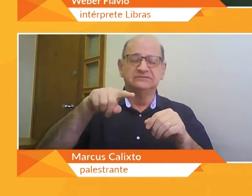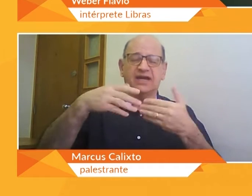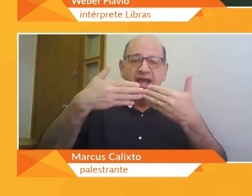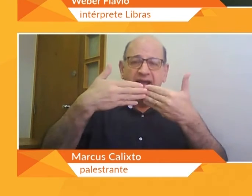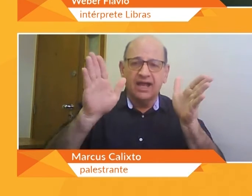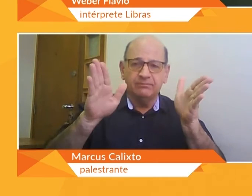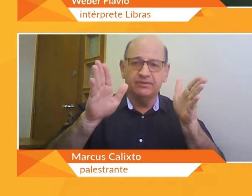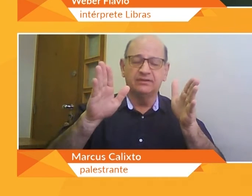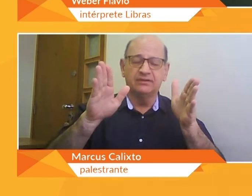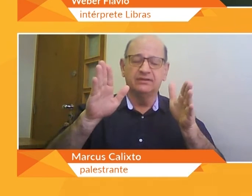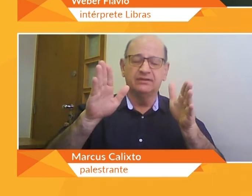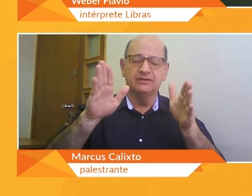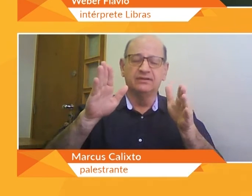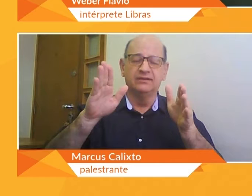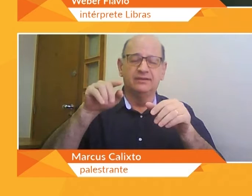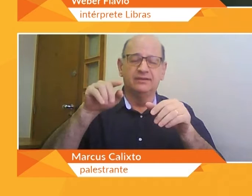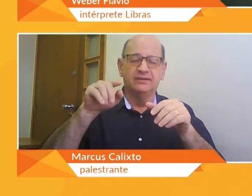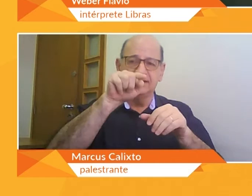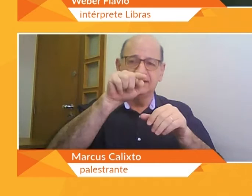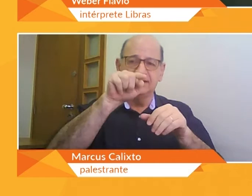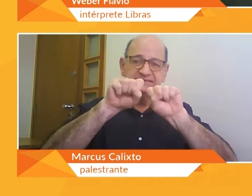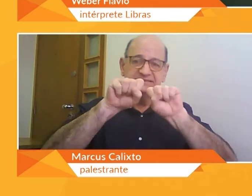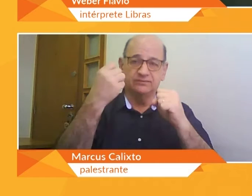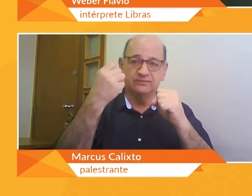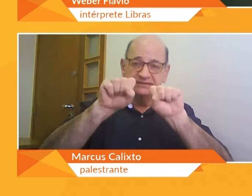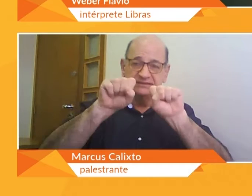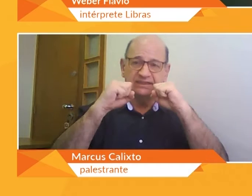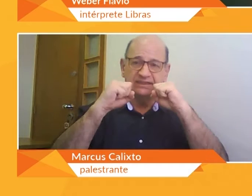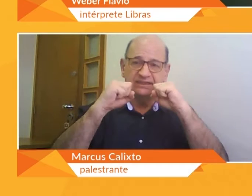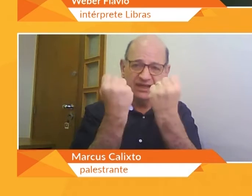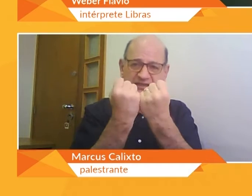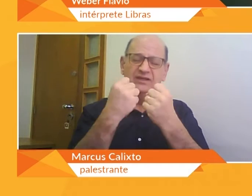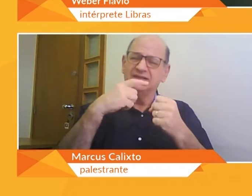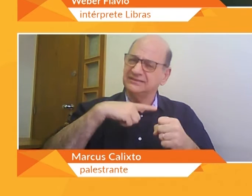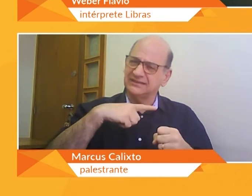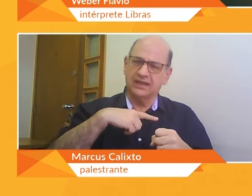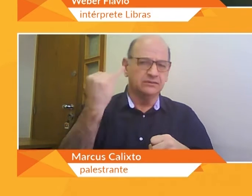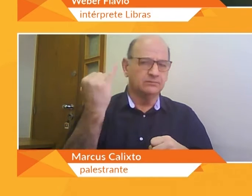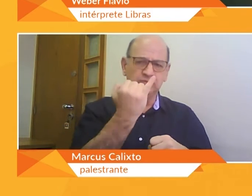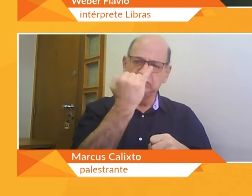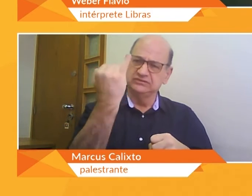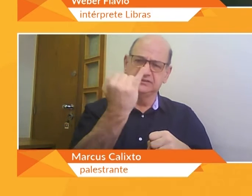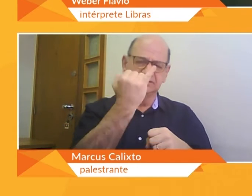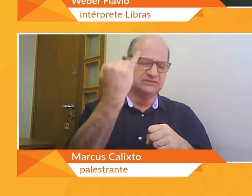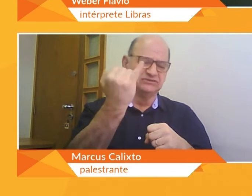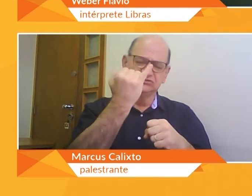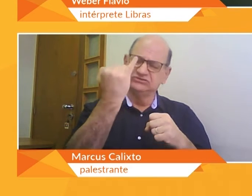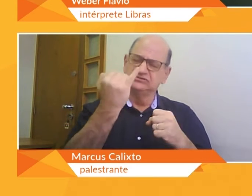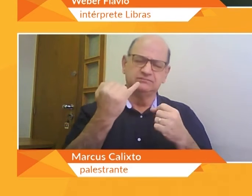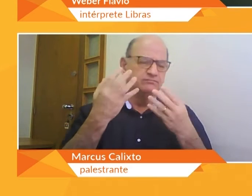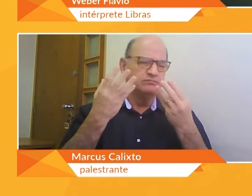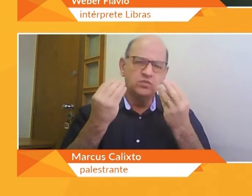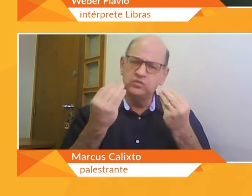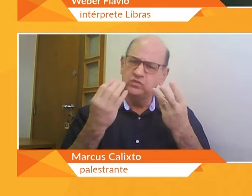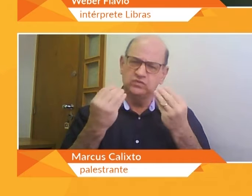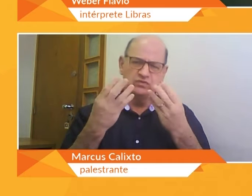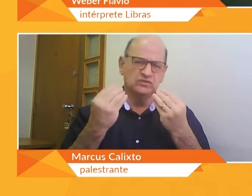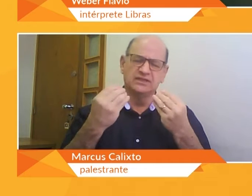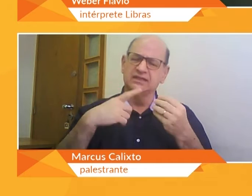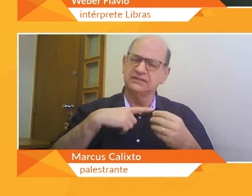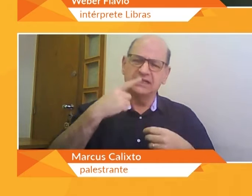que tenhamos uma abertura